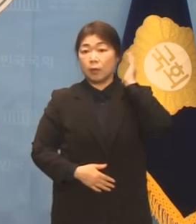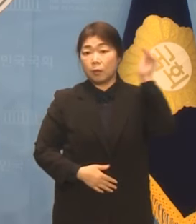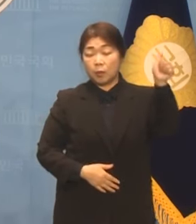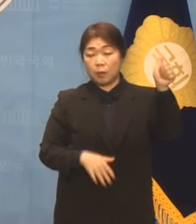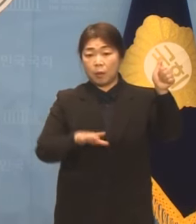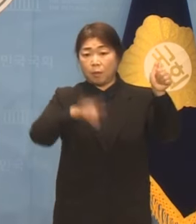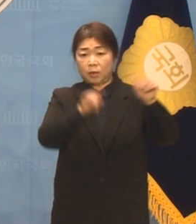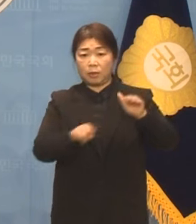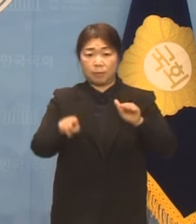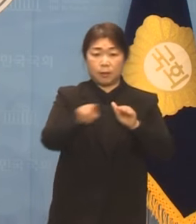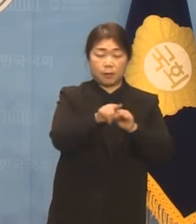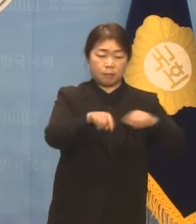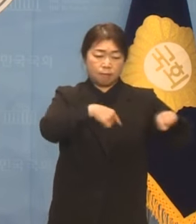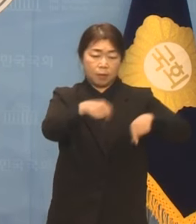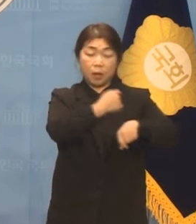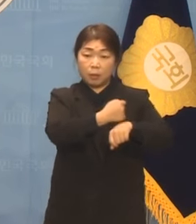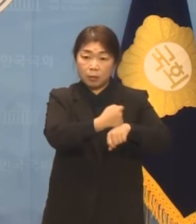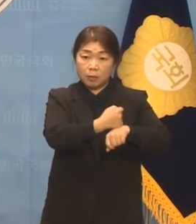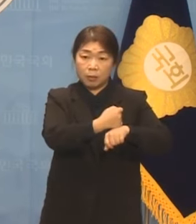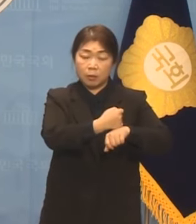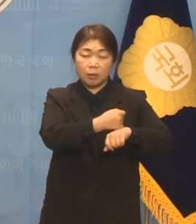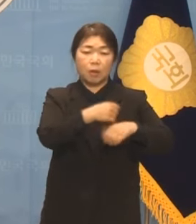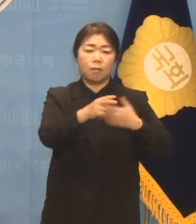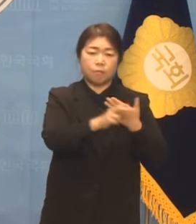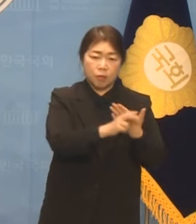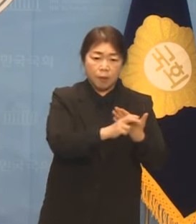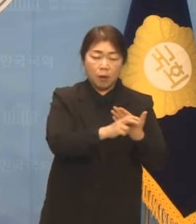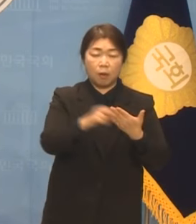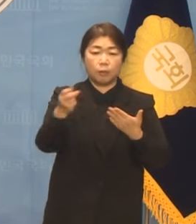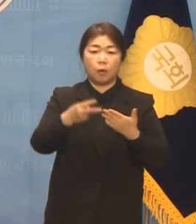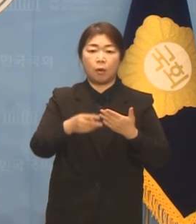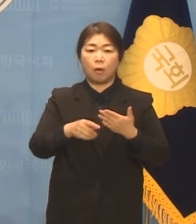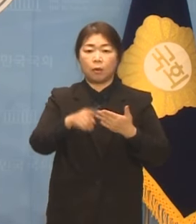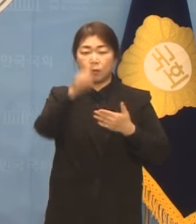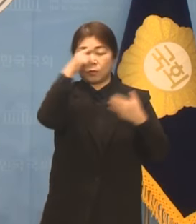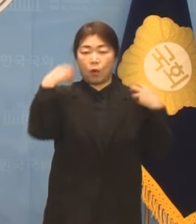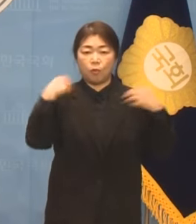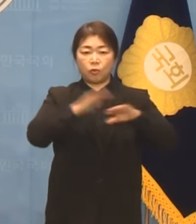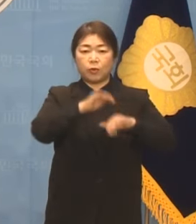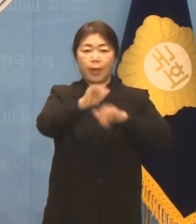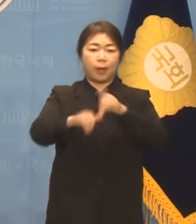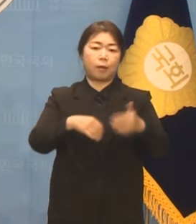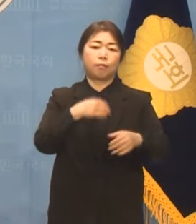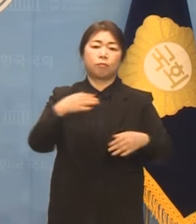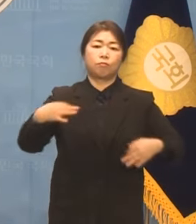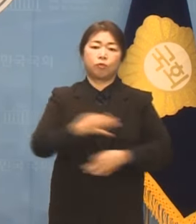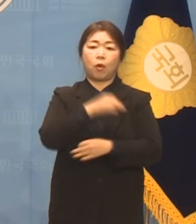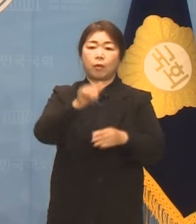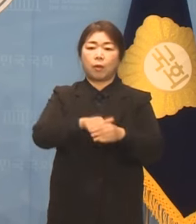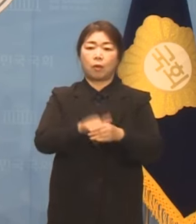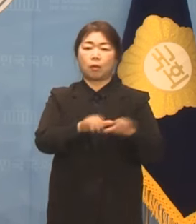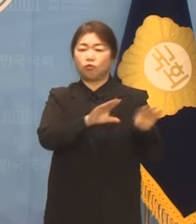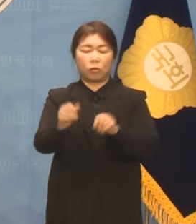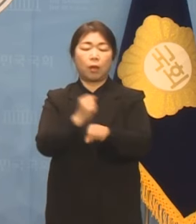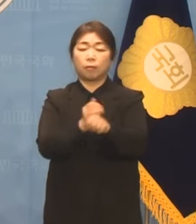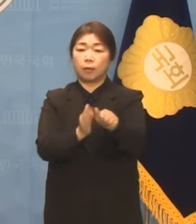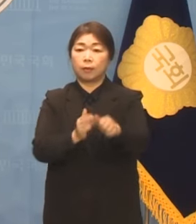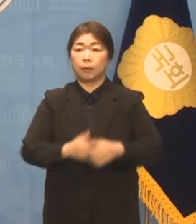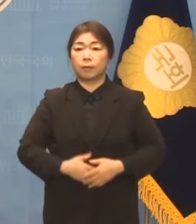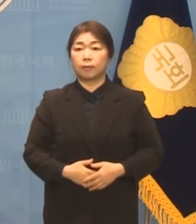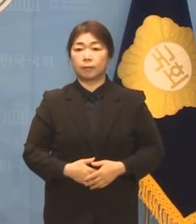앞장서 진두지휘하는 불법 관권 부정선거를 즉각 중단하십시오.